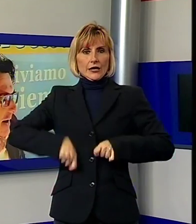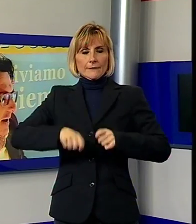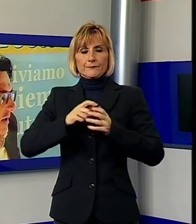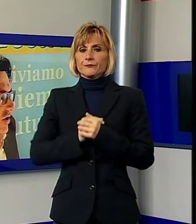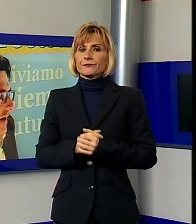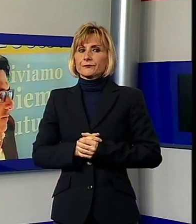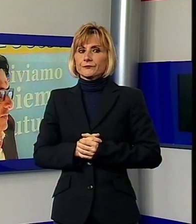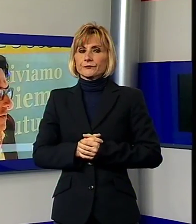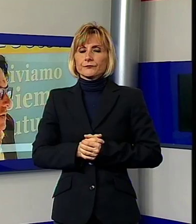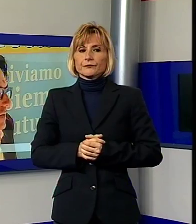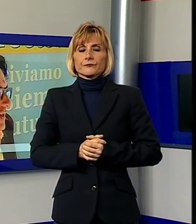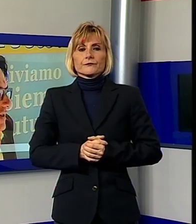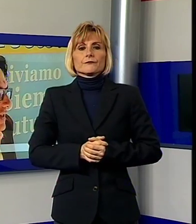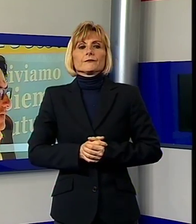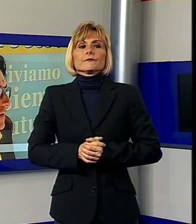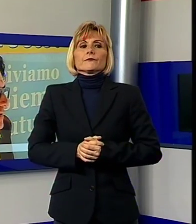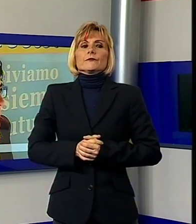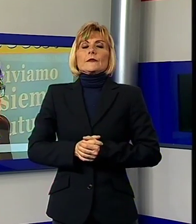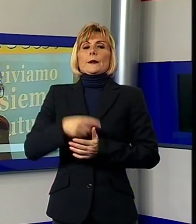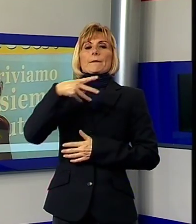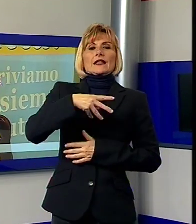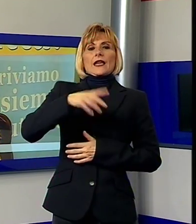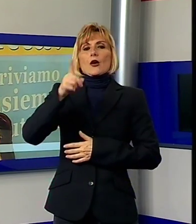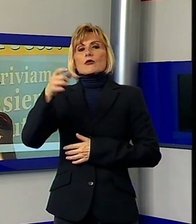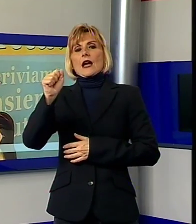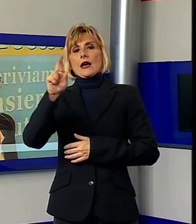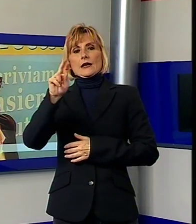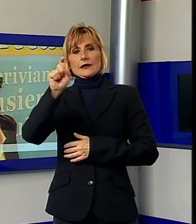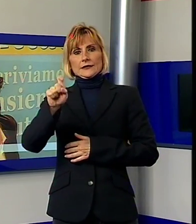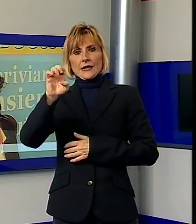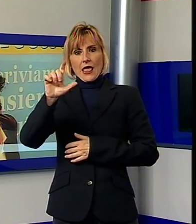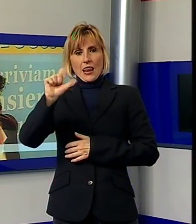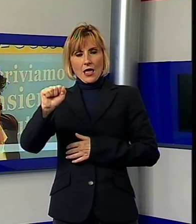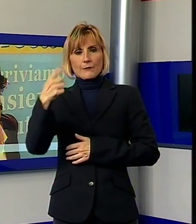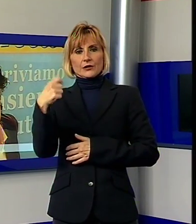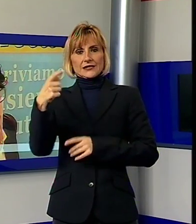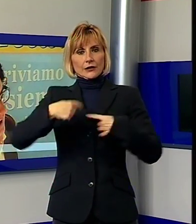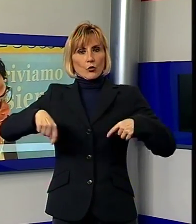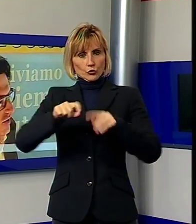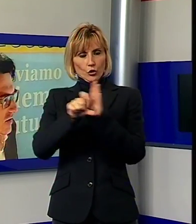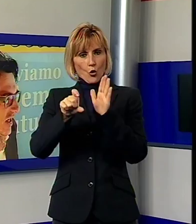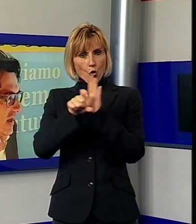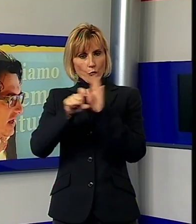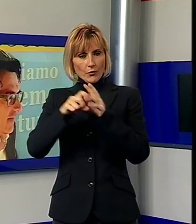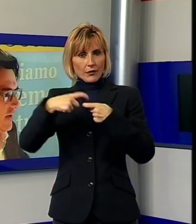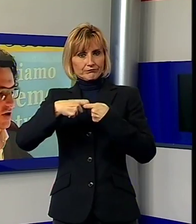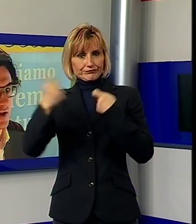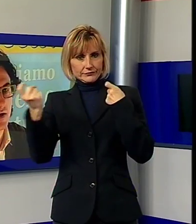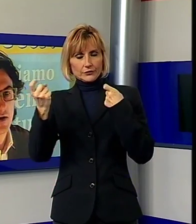Partenza ufficiale della campagna elettorale di Matteo Garzella, presidente del Consiglio Comunale ma in rotta con l'amministrazione Tambellini